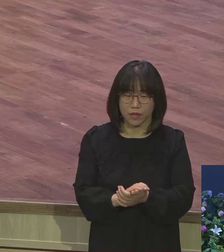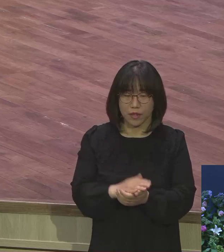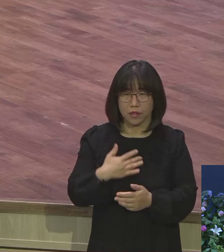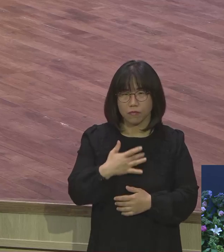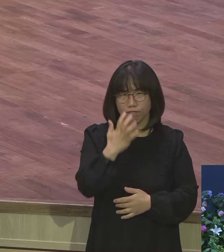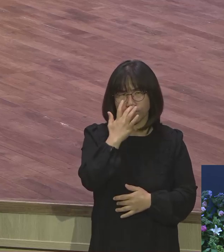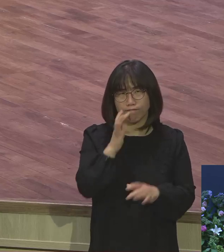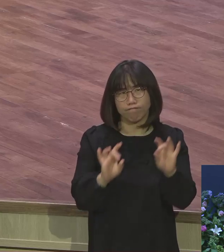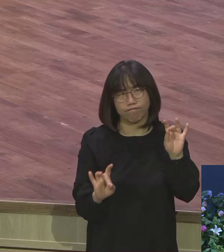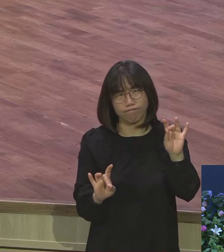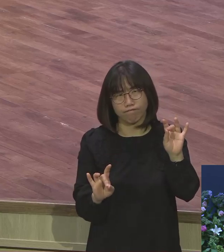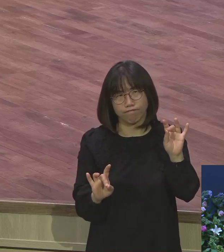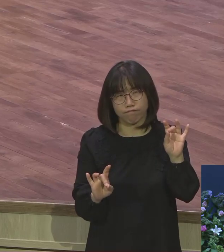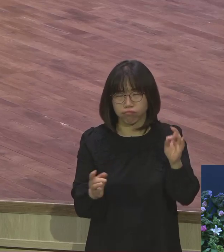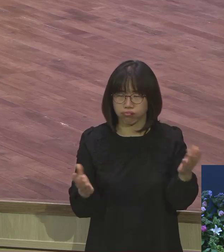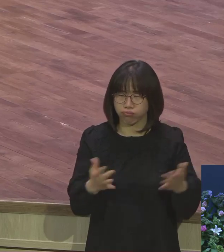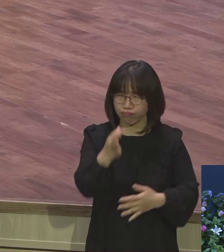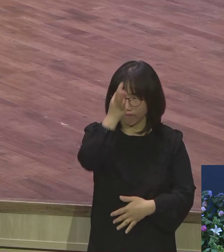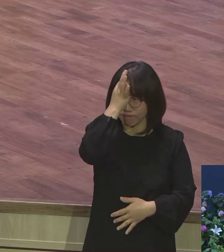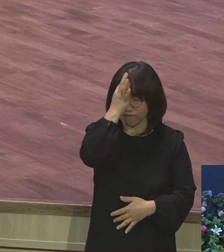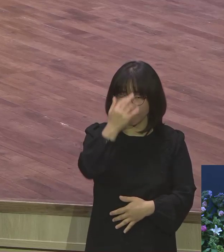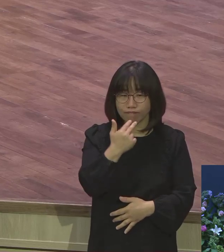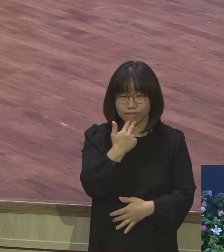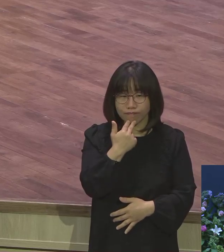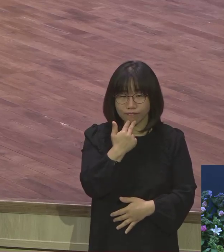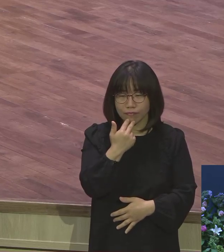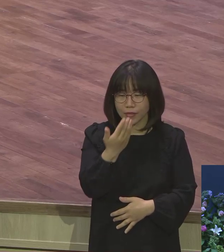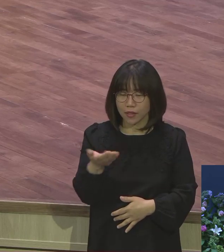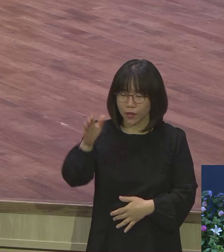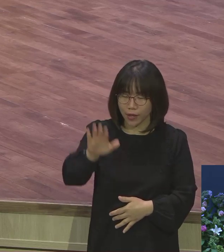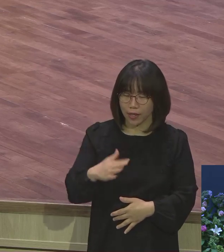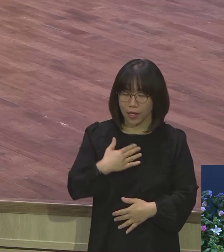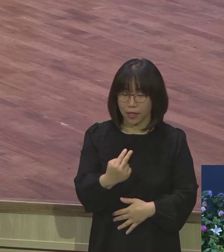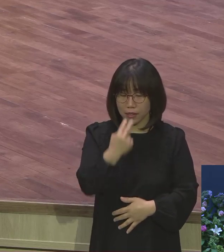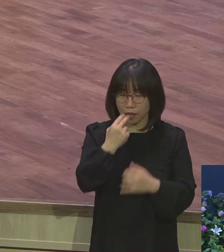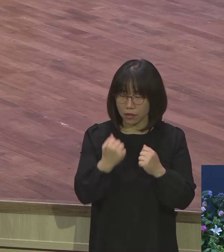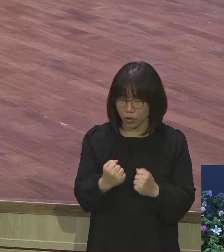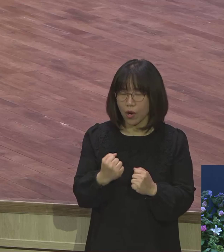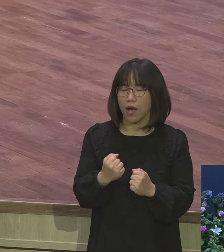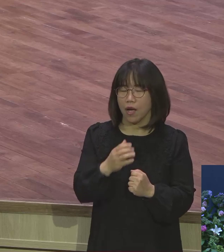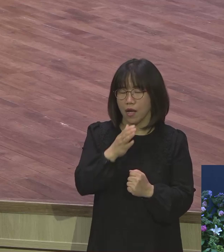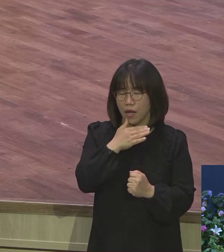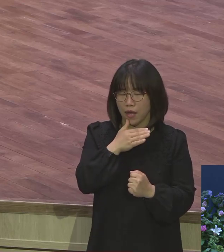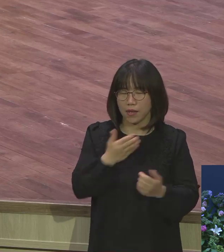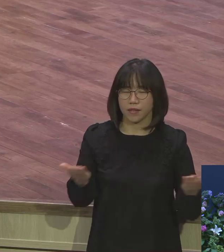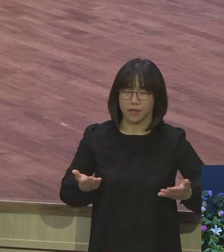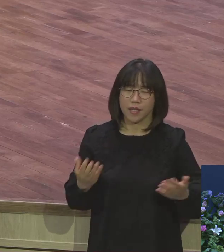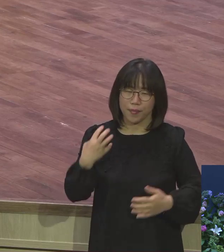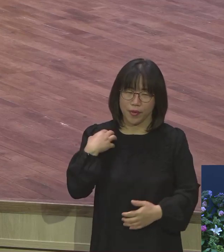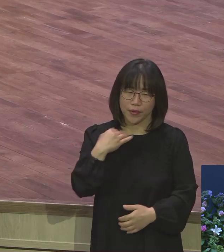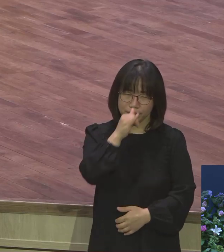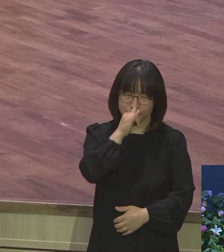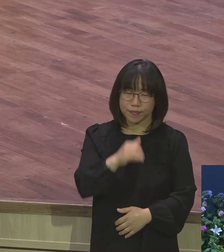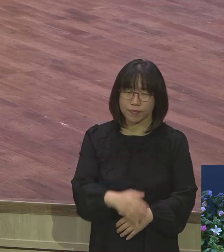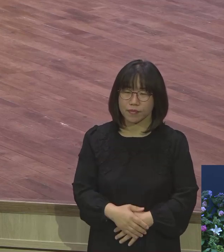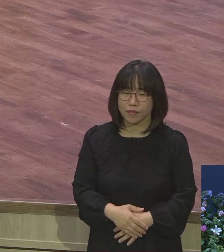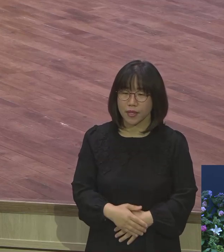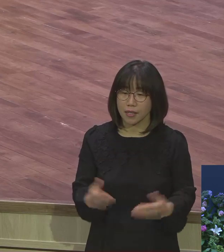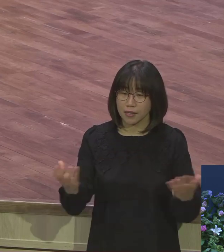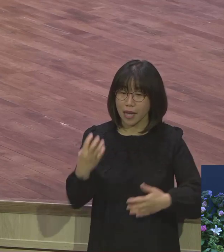별로 달란트도 없는 것 같아도 살아있는 것 자체가 사명이라. 아멘 사명이 있는데 사명